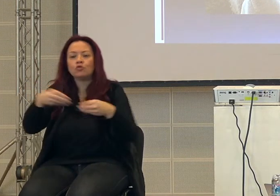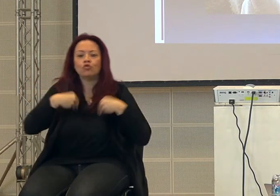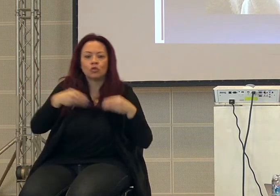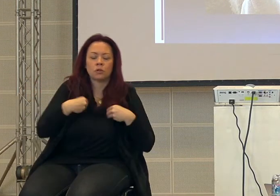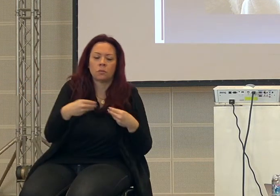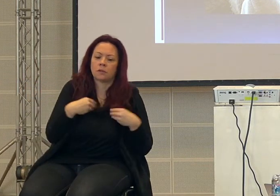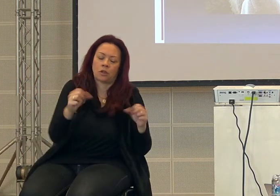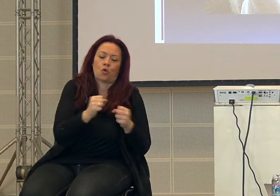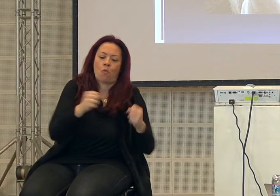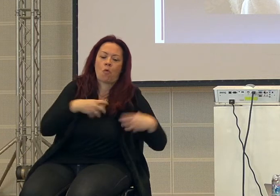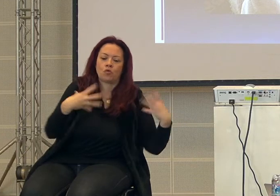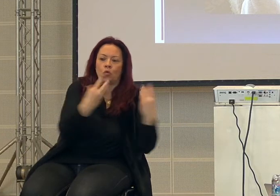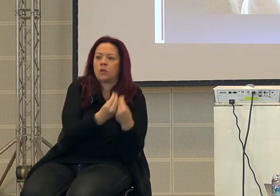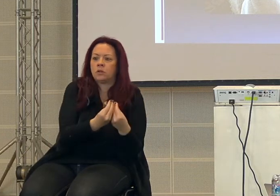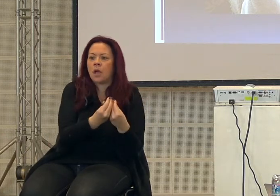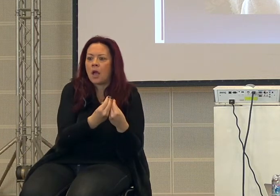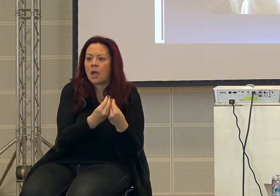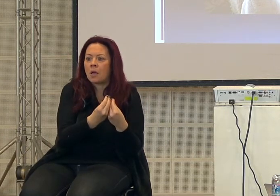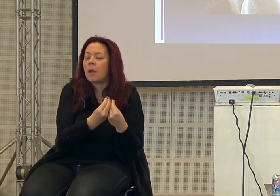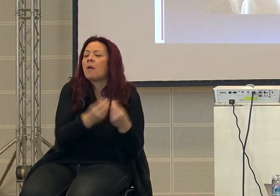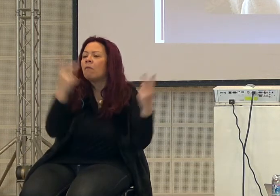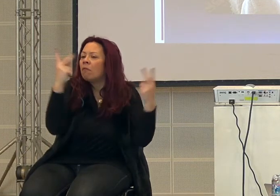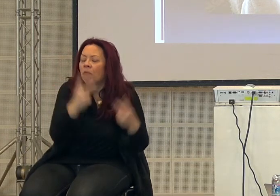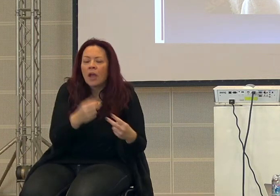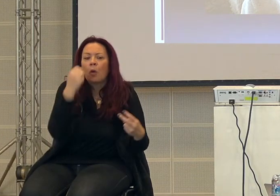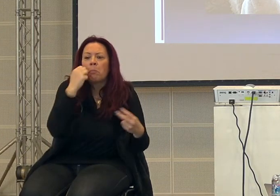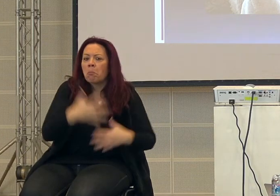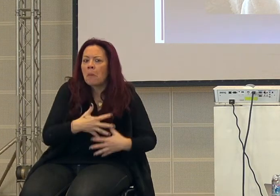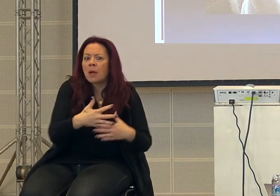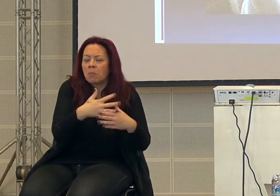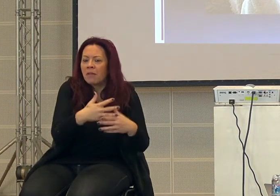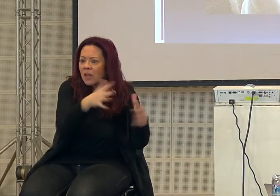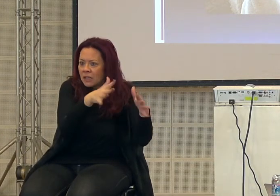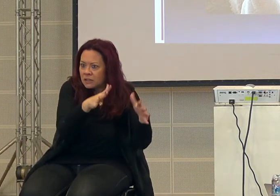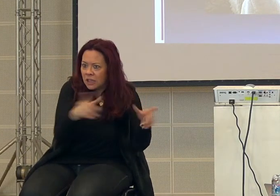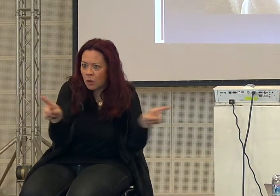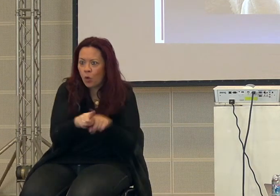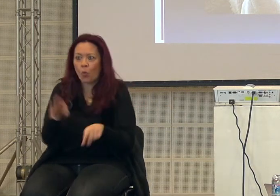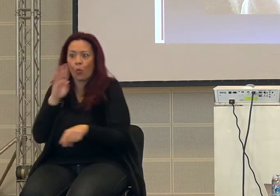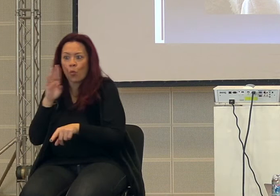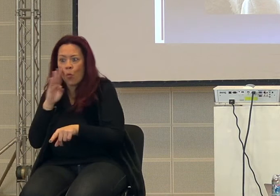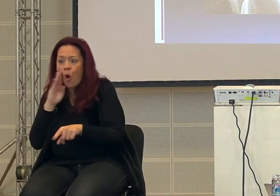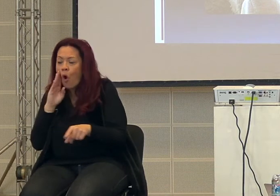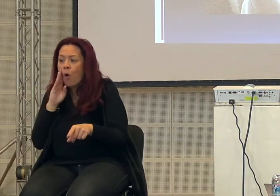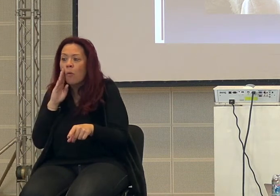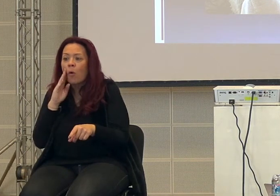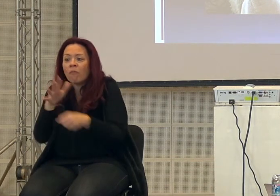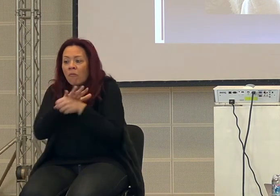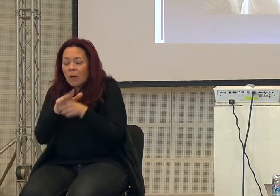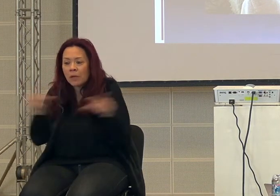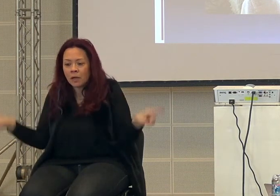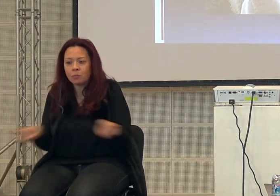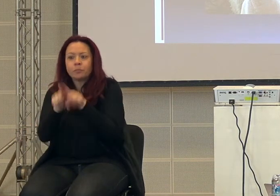'hanno e non possono stare insieme, nonostante che siano poi dei mammiferi simili a noi, fanno parte della stessa famiglia.